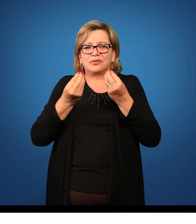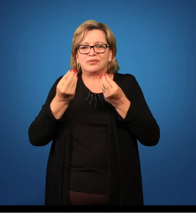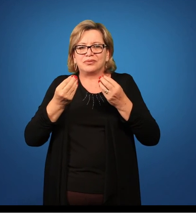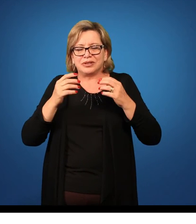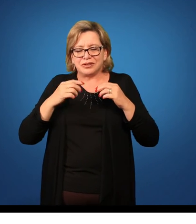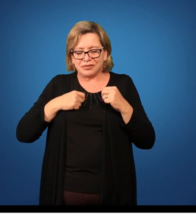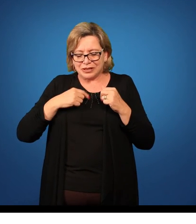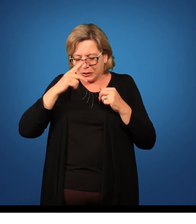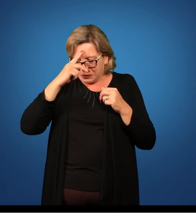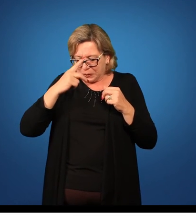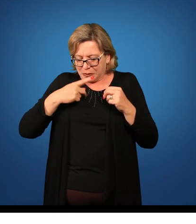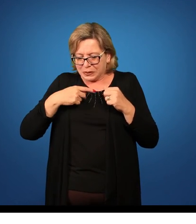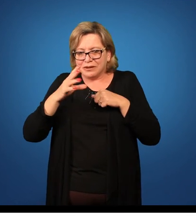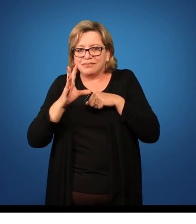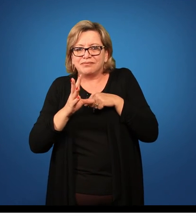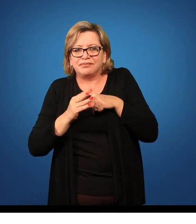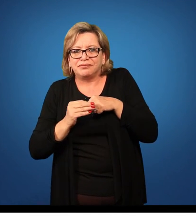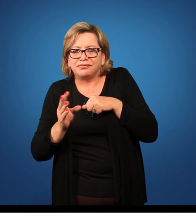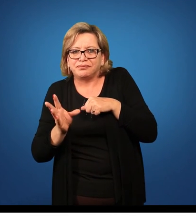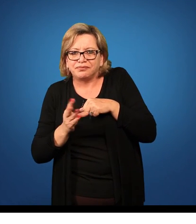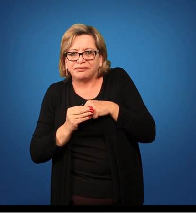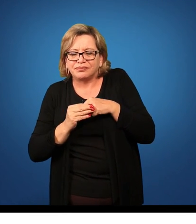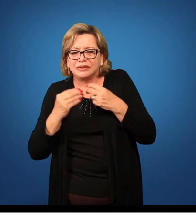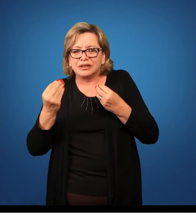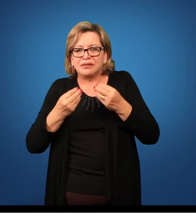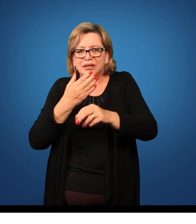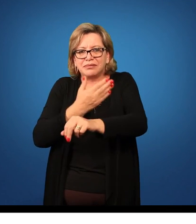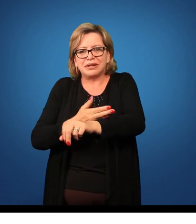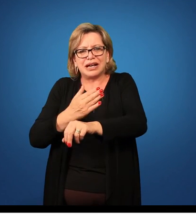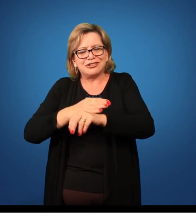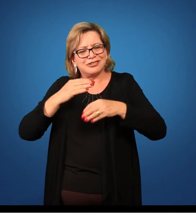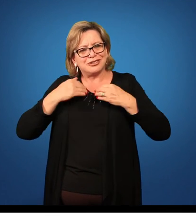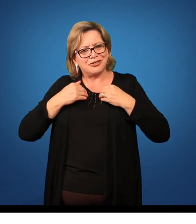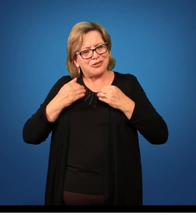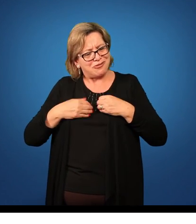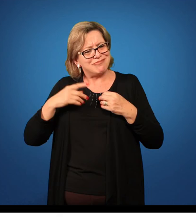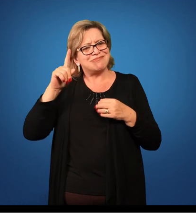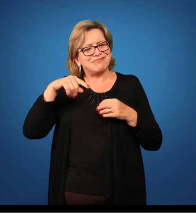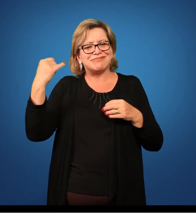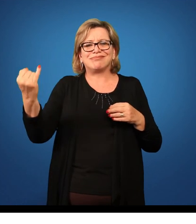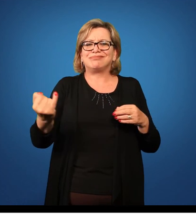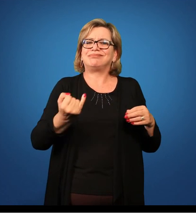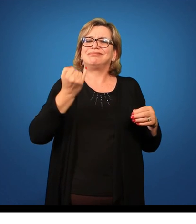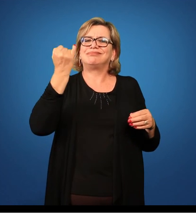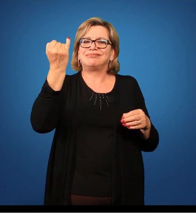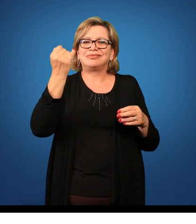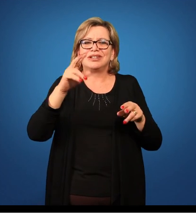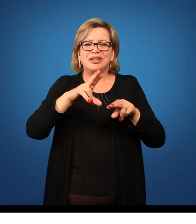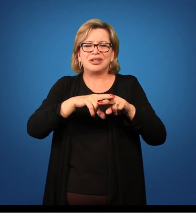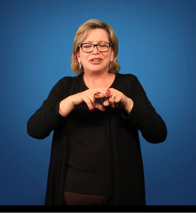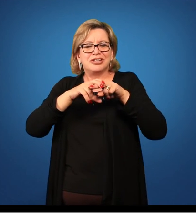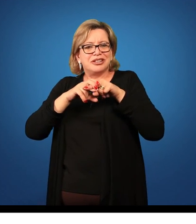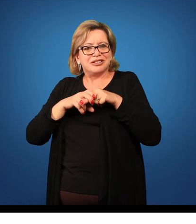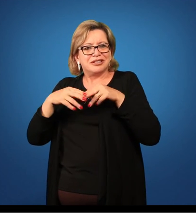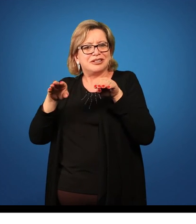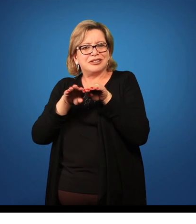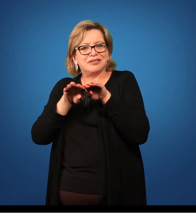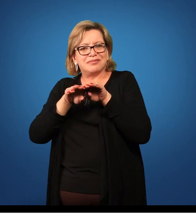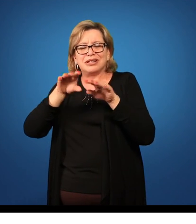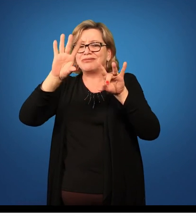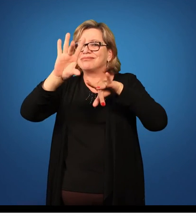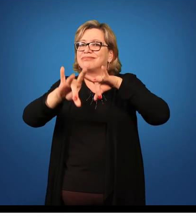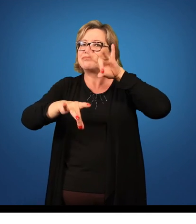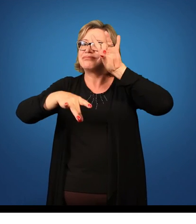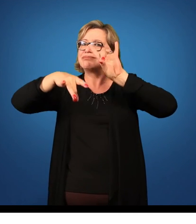de autoconhecimento e de práticas corporais constantes são indispensáveis. Da mesma forma, para o